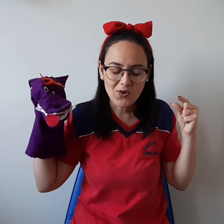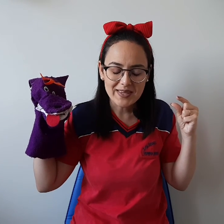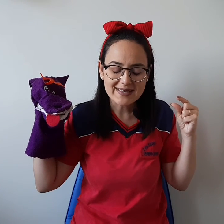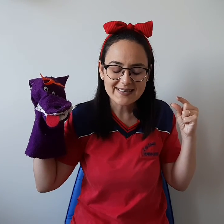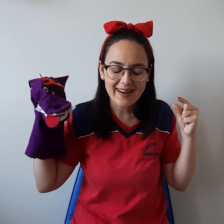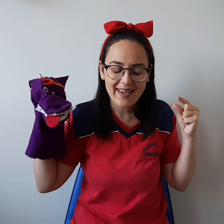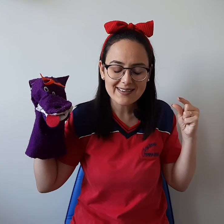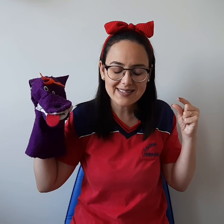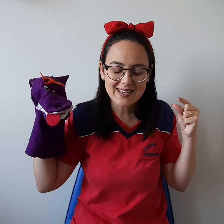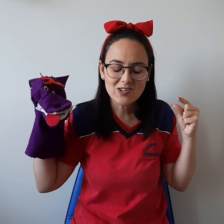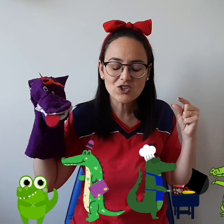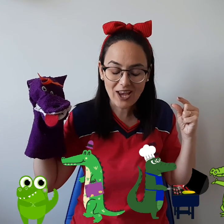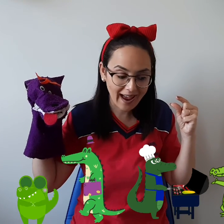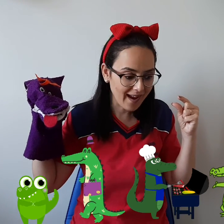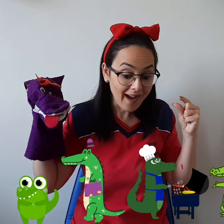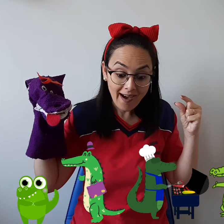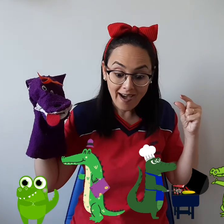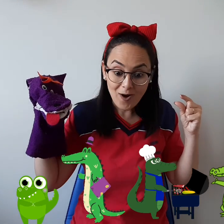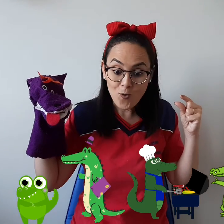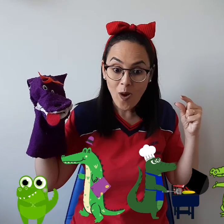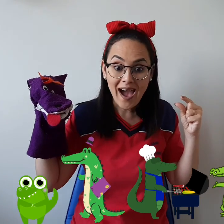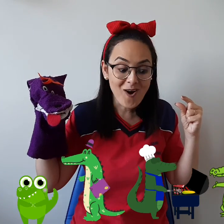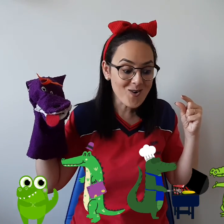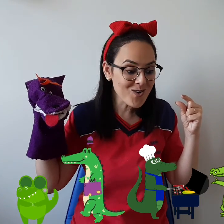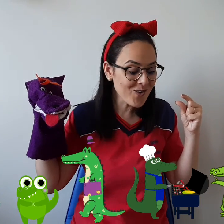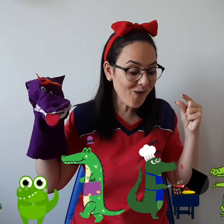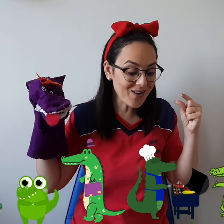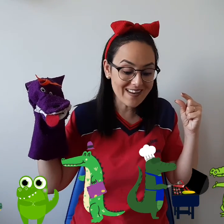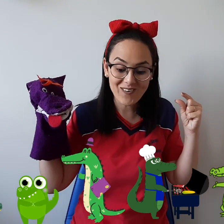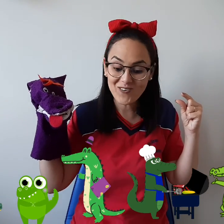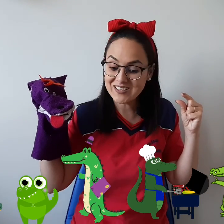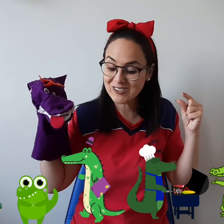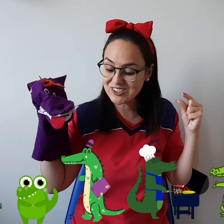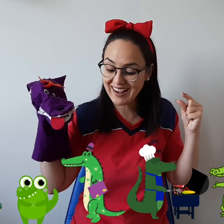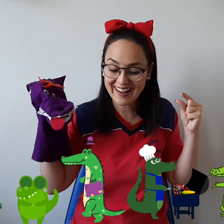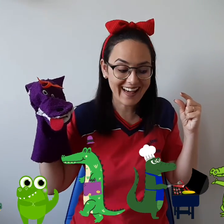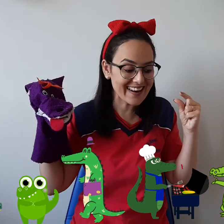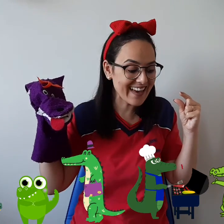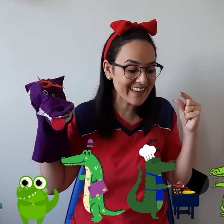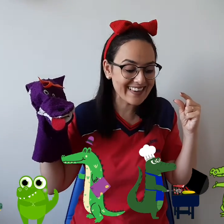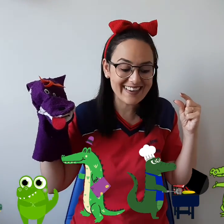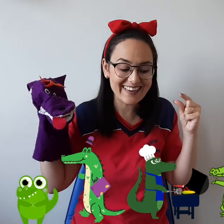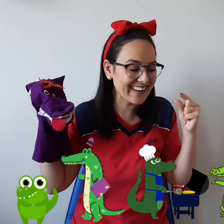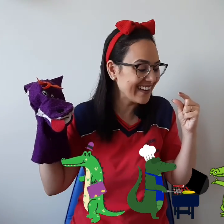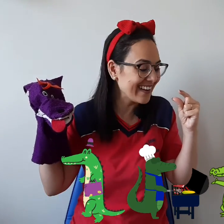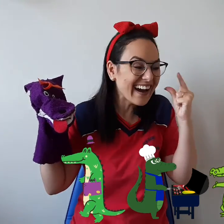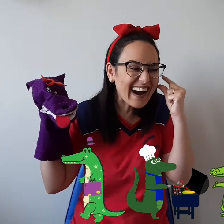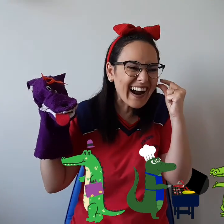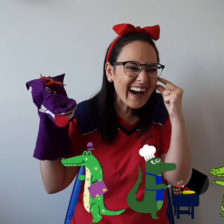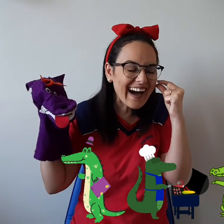dois, três e já Uau! Olha quanto jacaré aqui Ah,